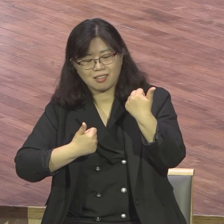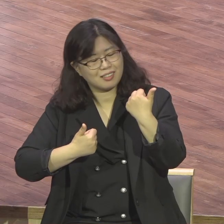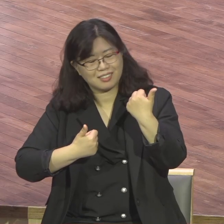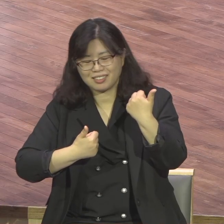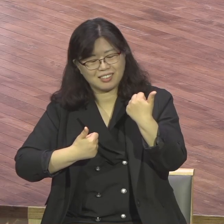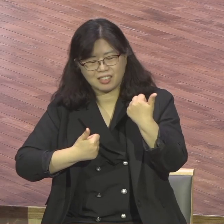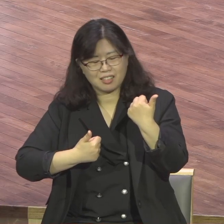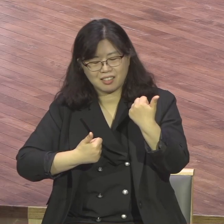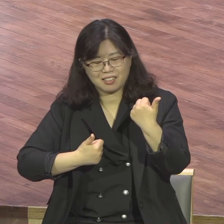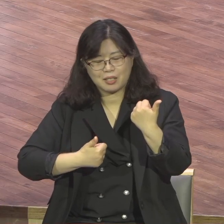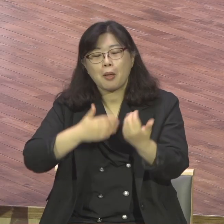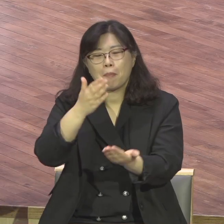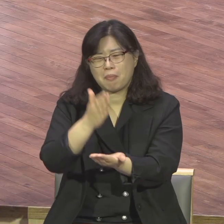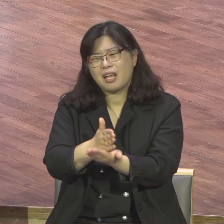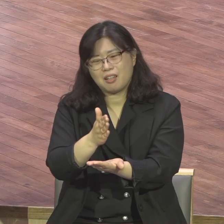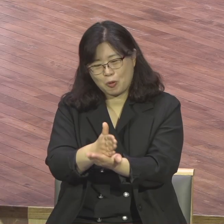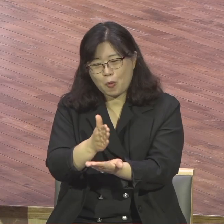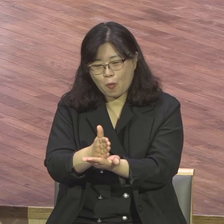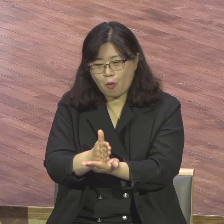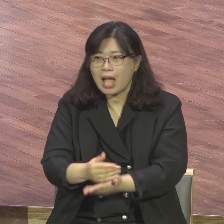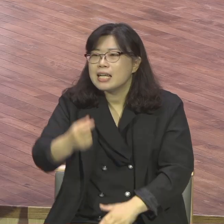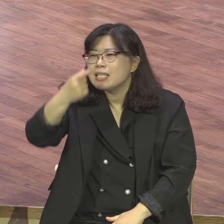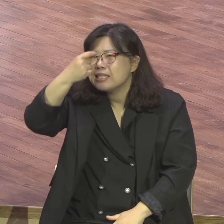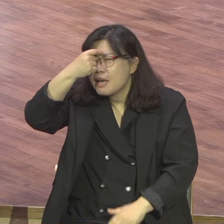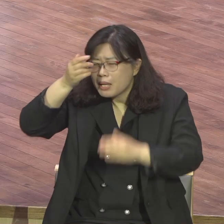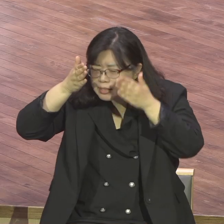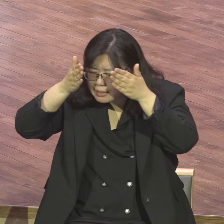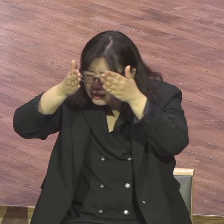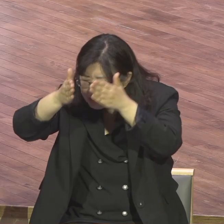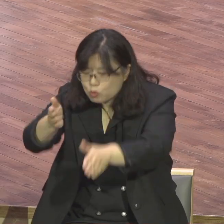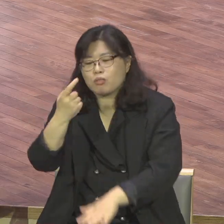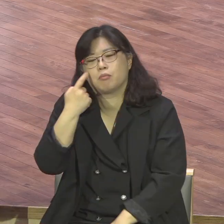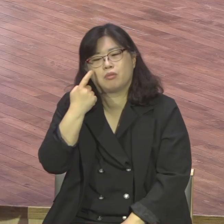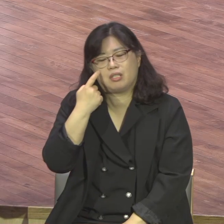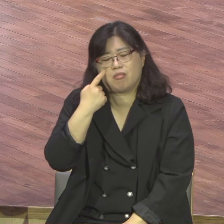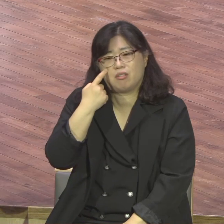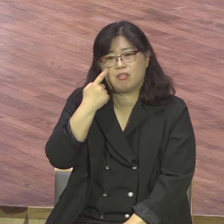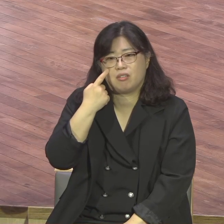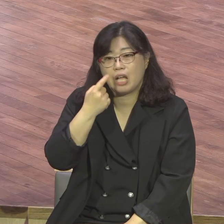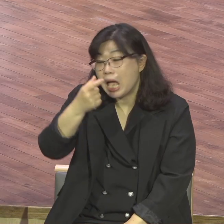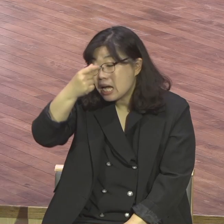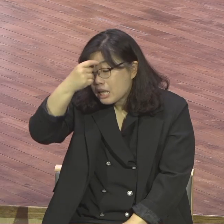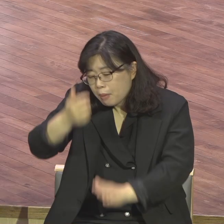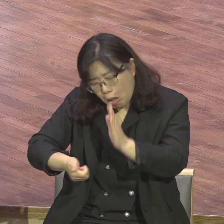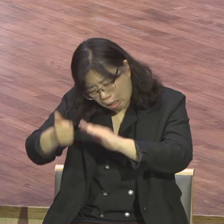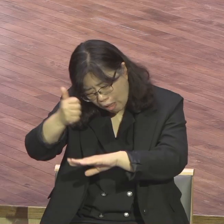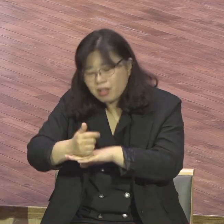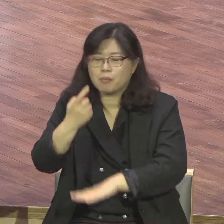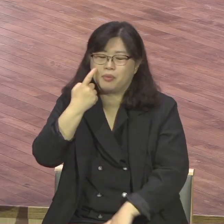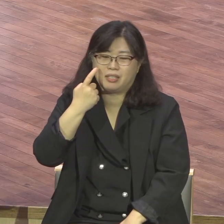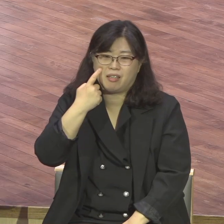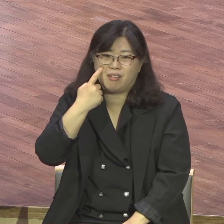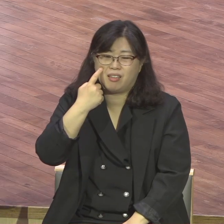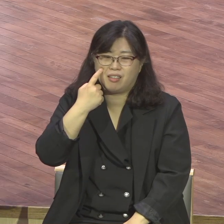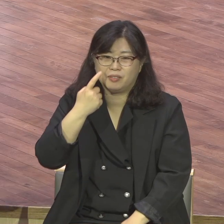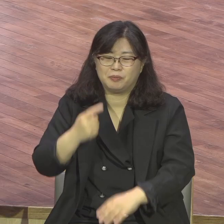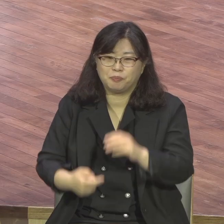인생이에요 본론 속에 들어오지도 못했어요 교회 다니면 집사 장로 다 해 남들은 몰라